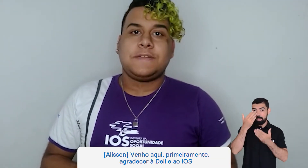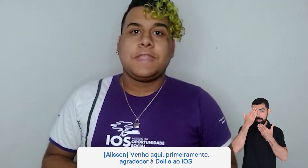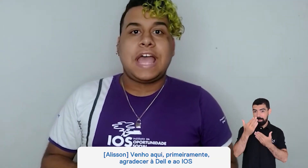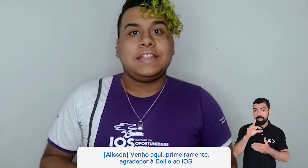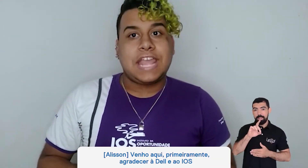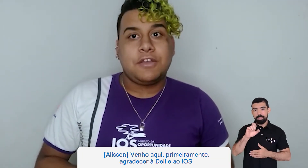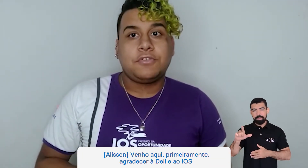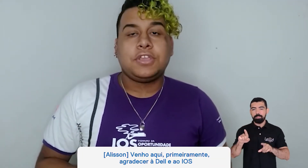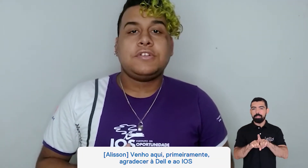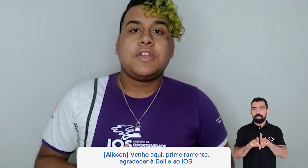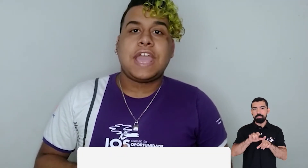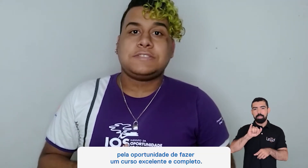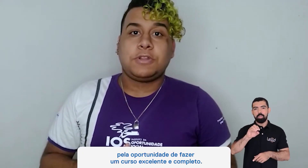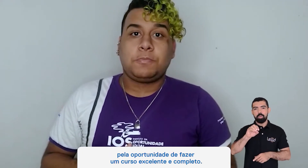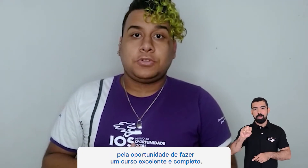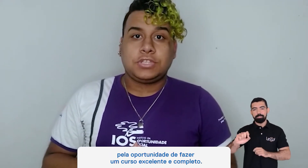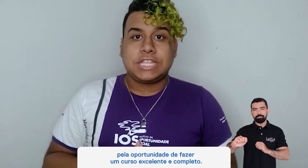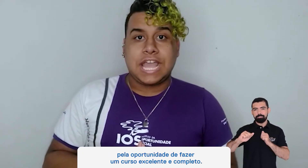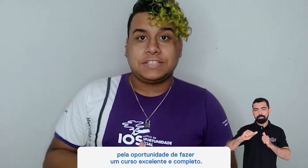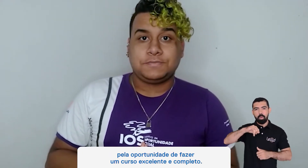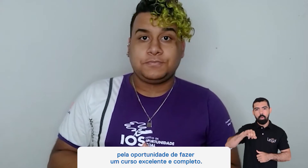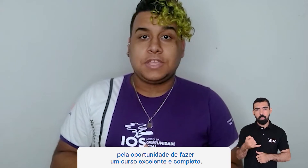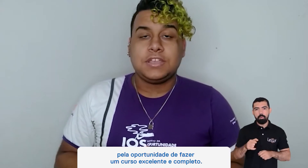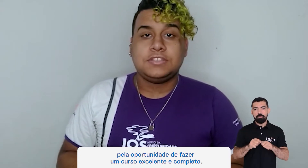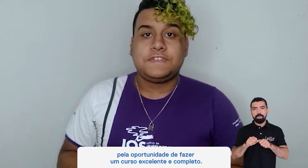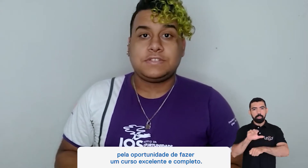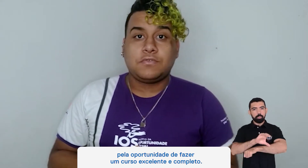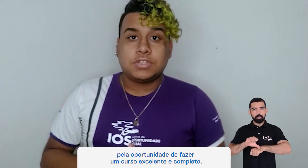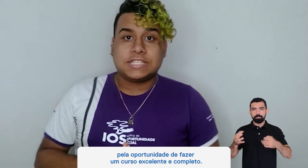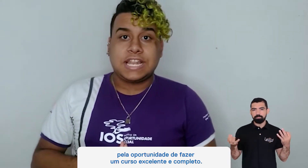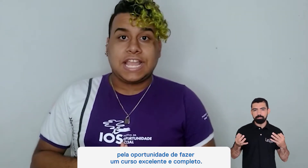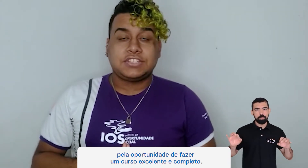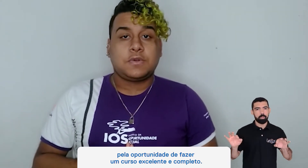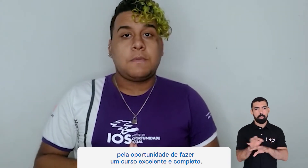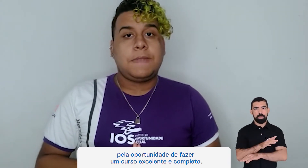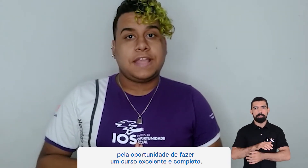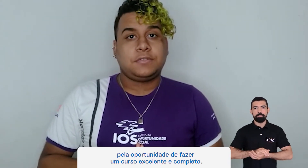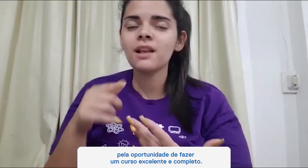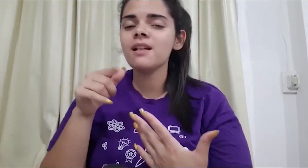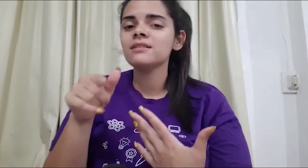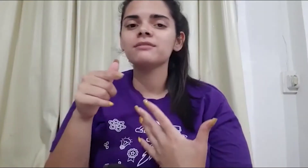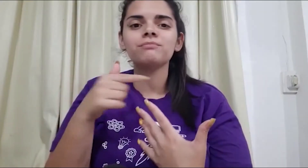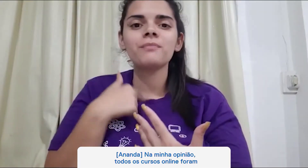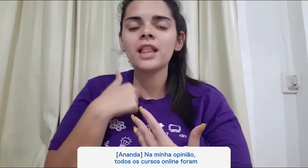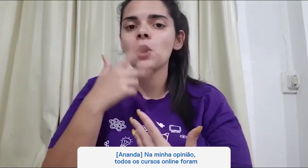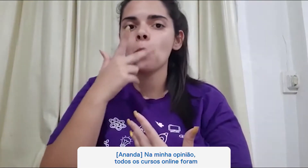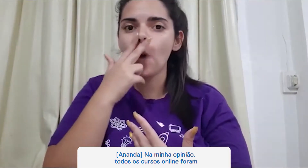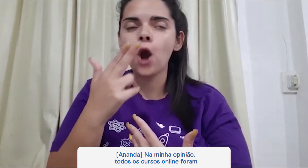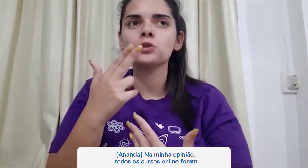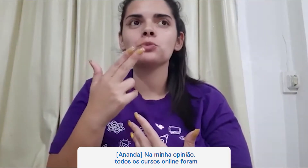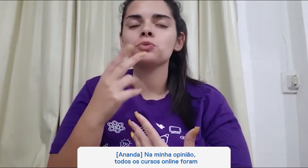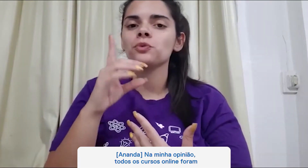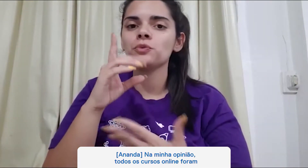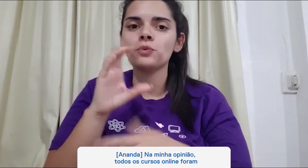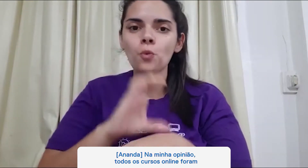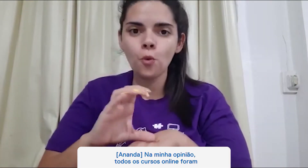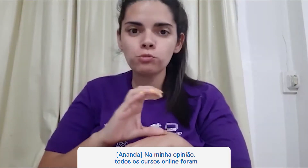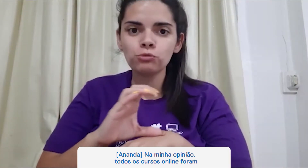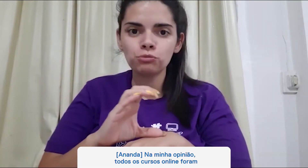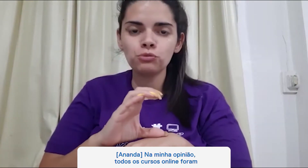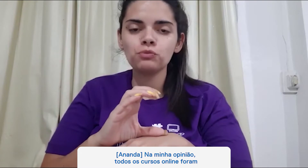agradecer a DEL e o IOS pela oportunidade de fazer um curso excelente e completo. Na minha opinião,